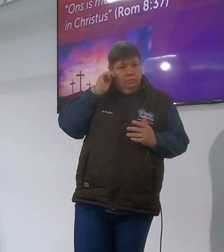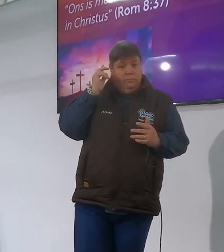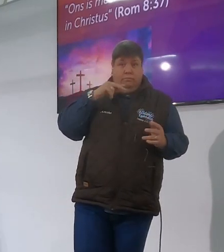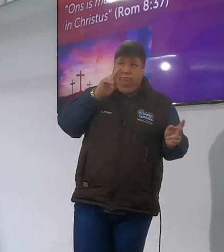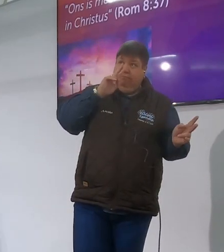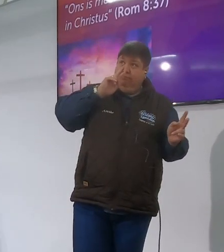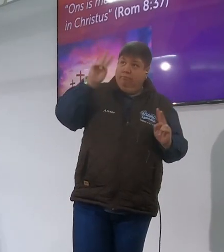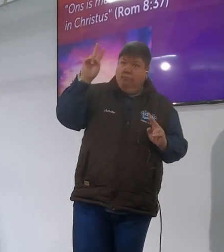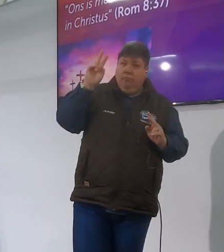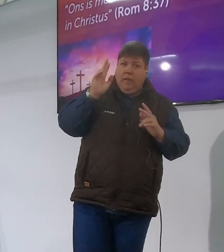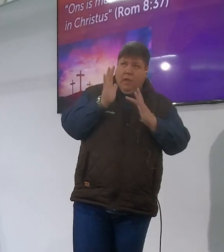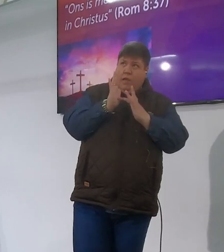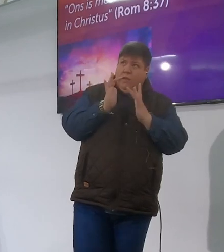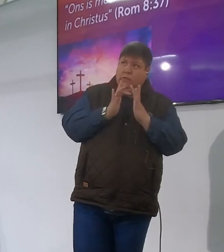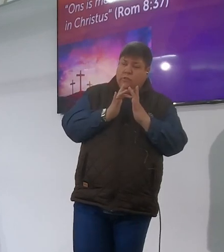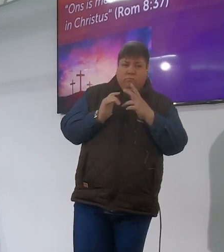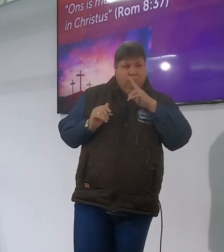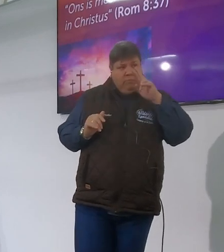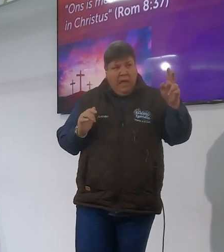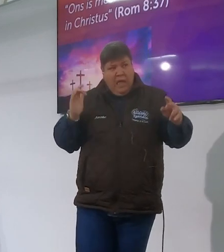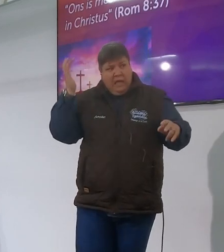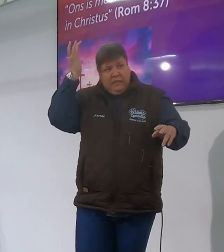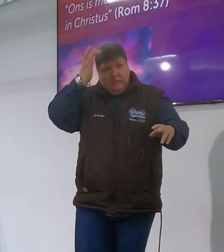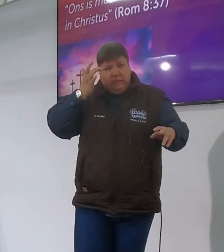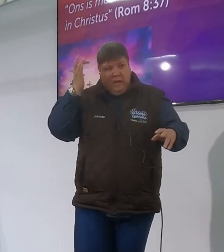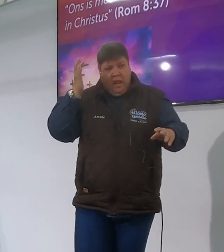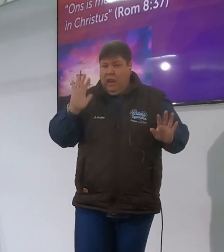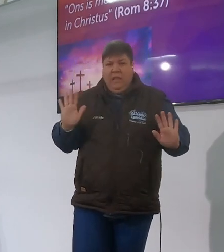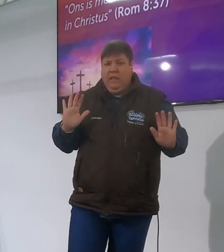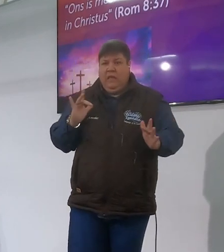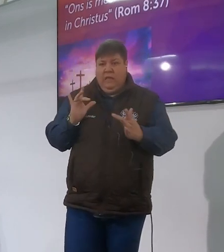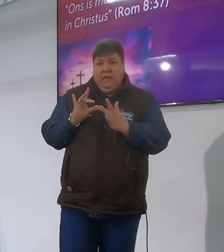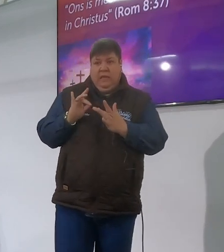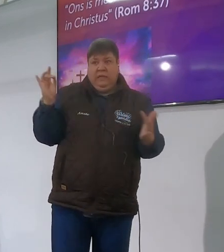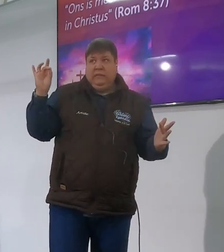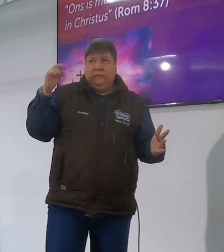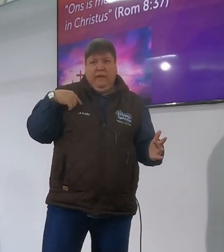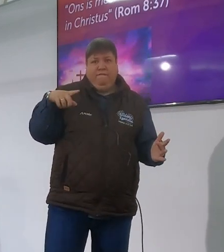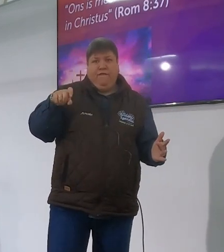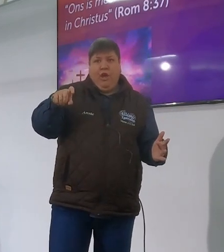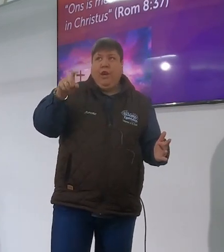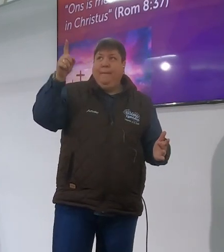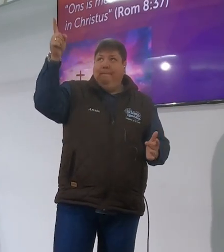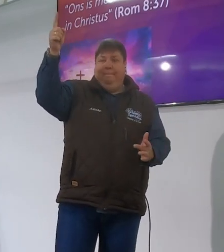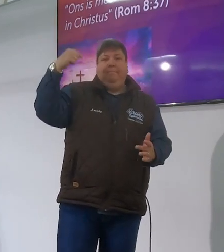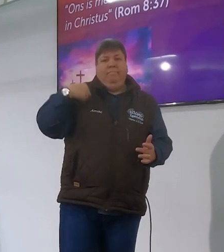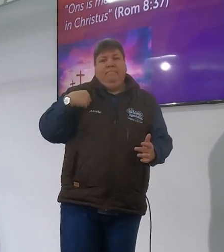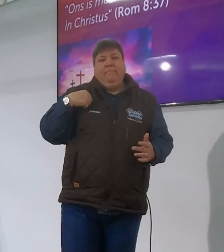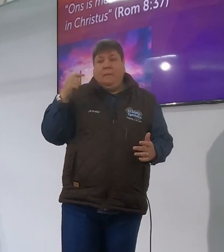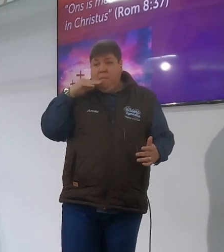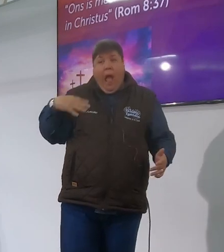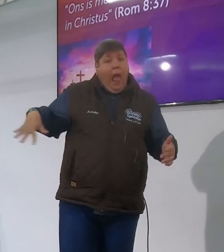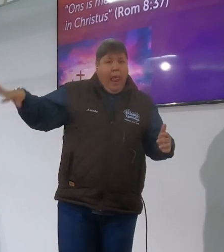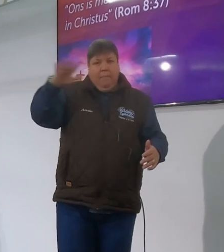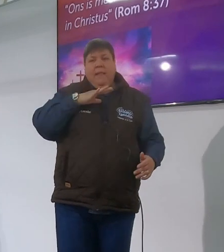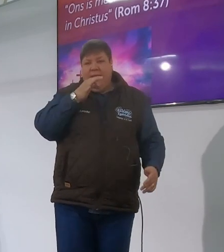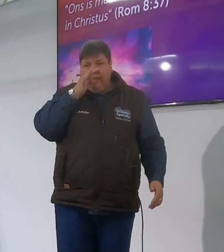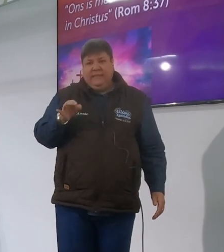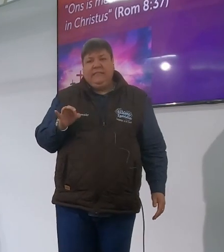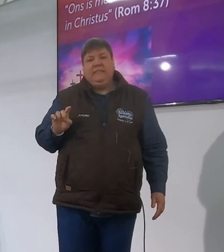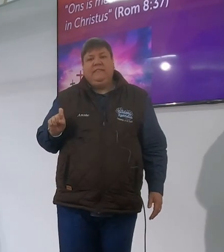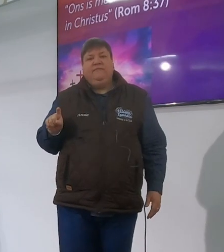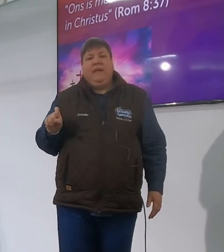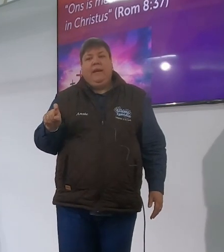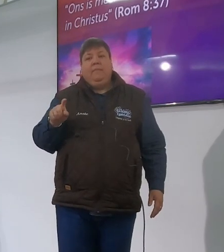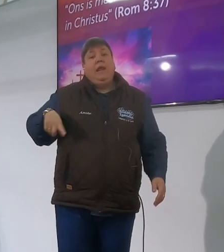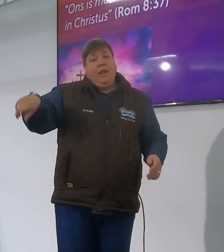en dan denk ek wauw kiek wat kan die heren met die worm doen nou ek wil net vir al my wormmaaikies vandag hier sê you are in